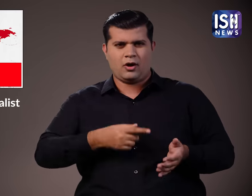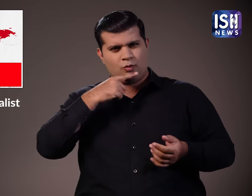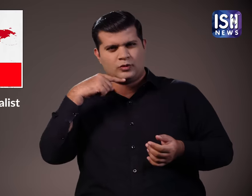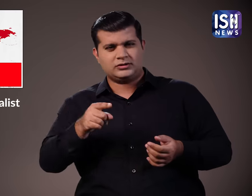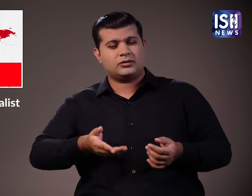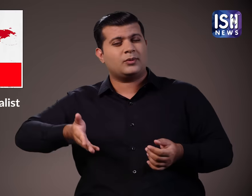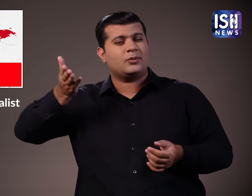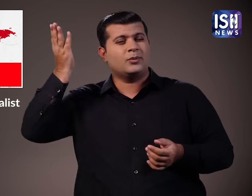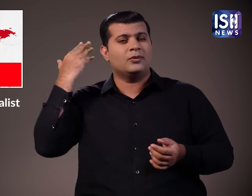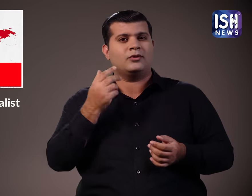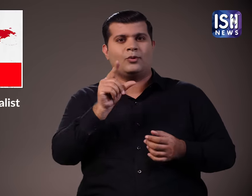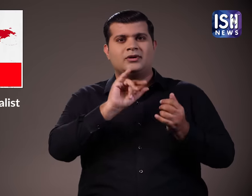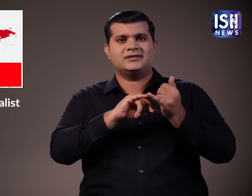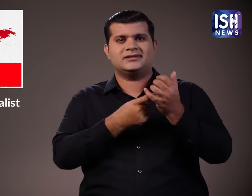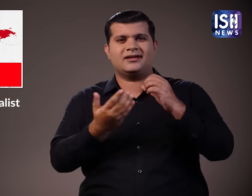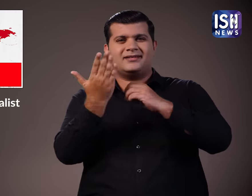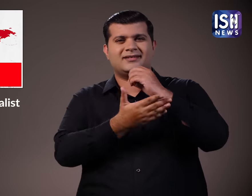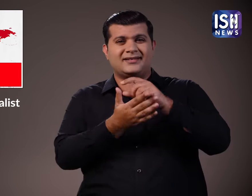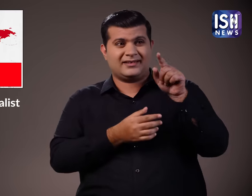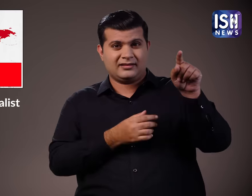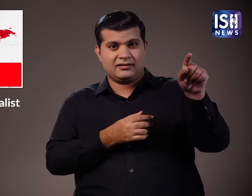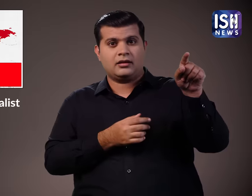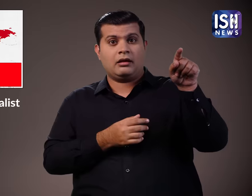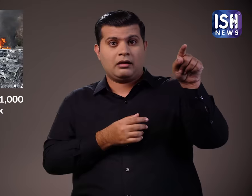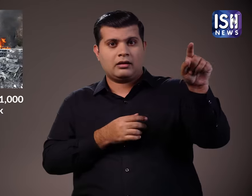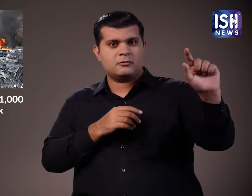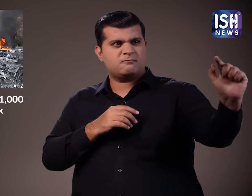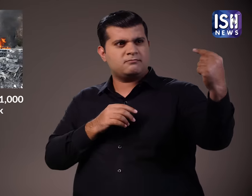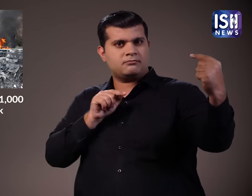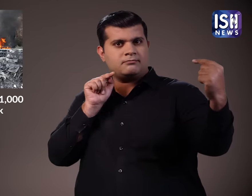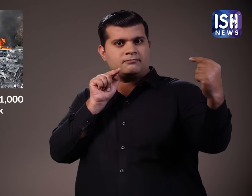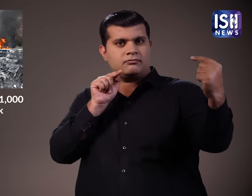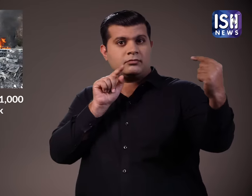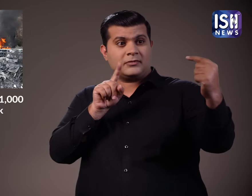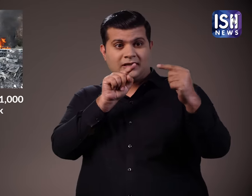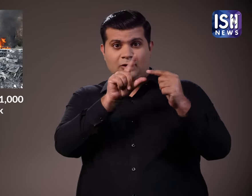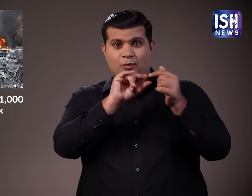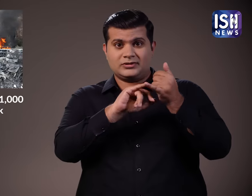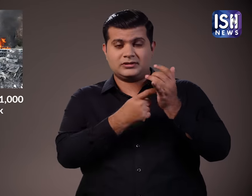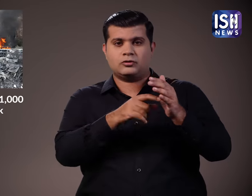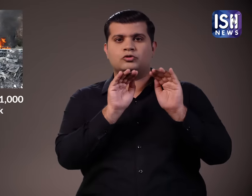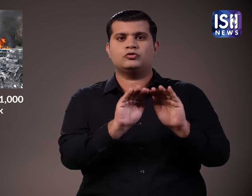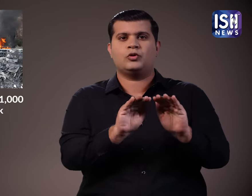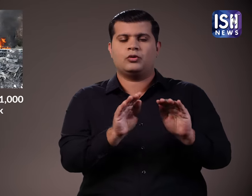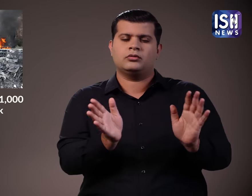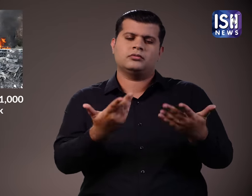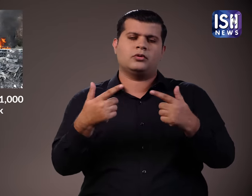हमेशा एक दूसरे के खिलाफ रहे है। इसराइल के खिलाफ लड़ने के लिए अरब देशों,